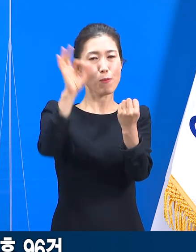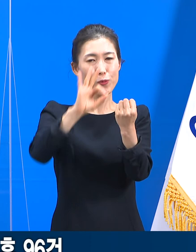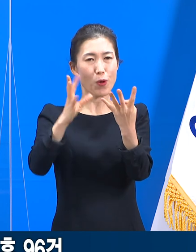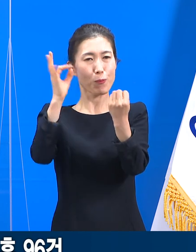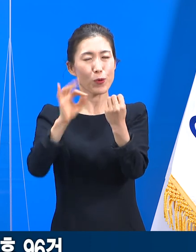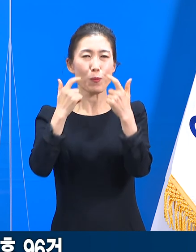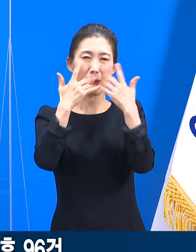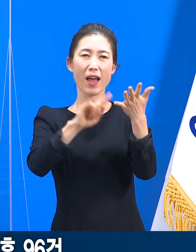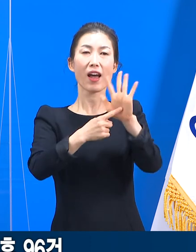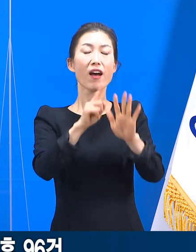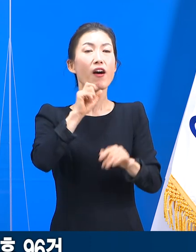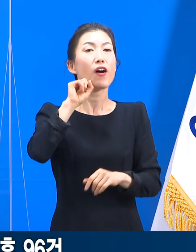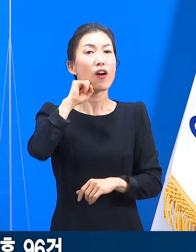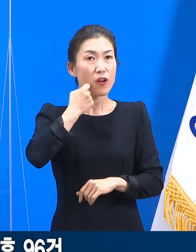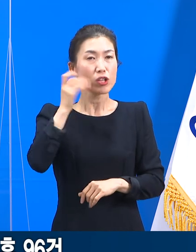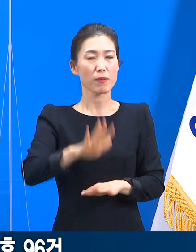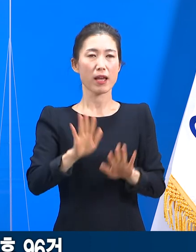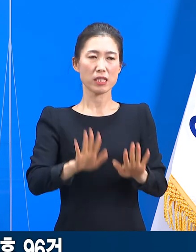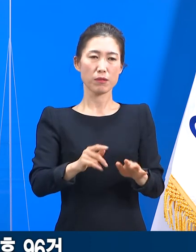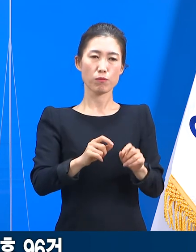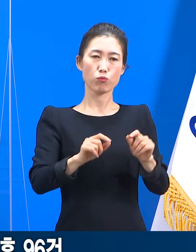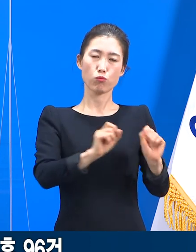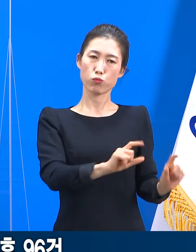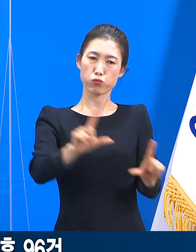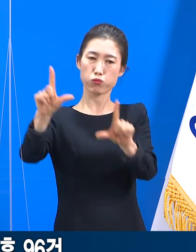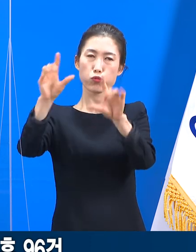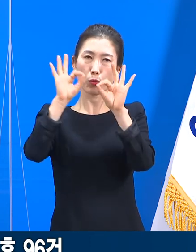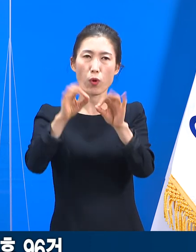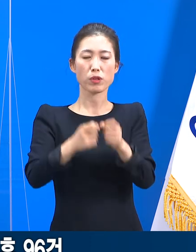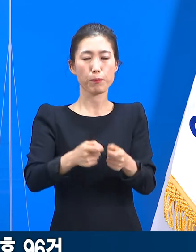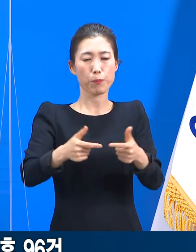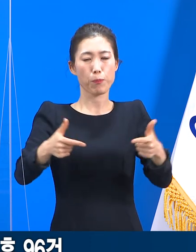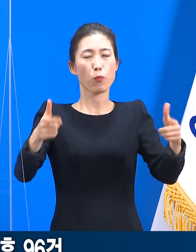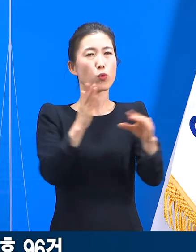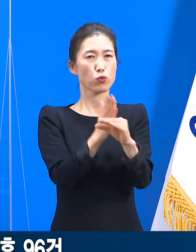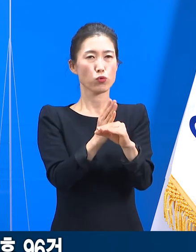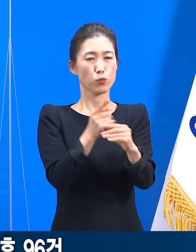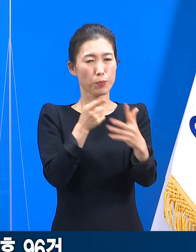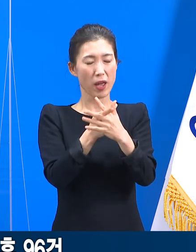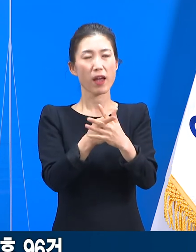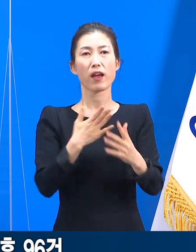없지만, 점차 확산하는 경향성은 쉽게 읽을 수 있습니다.